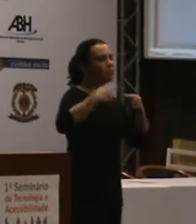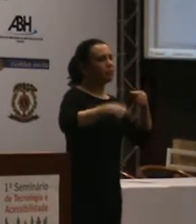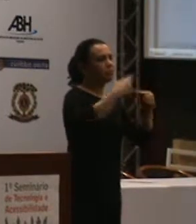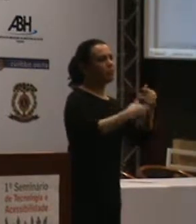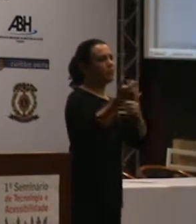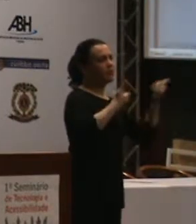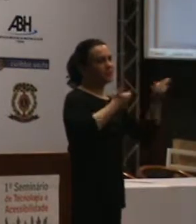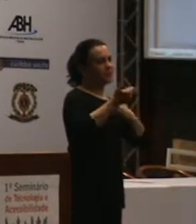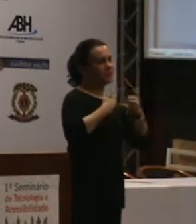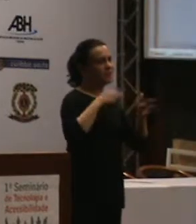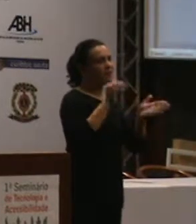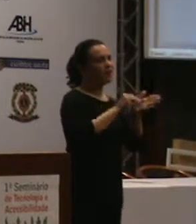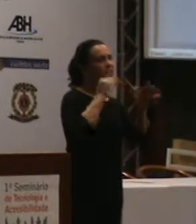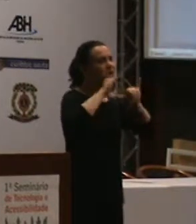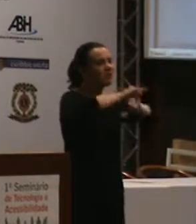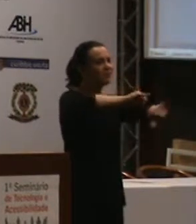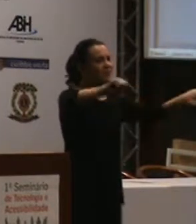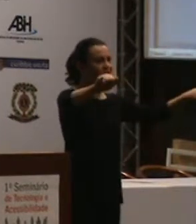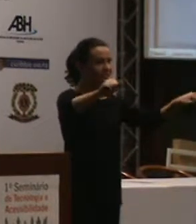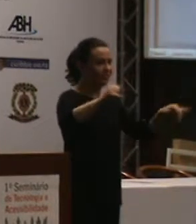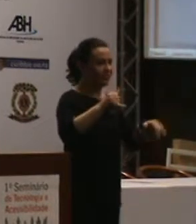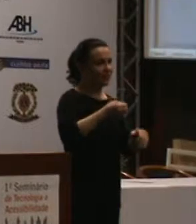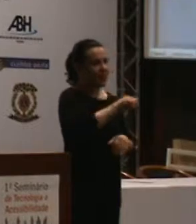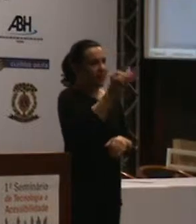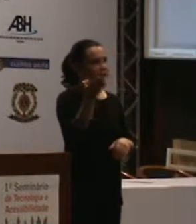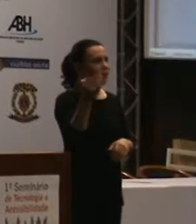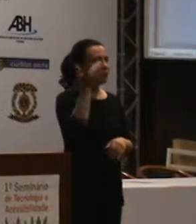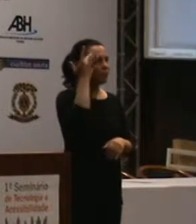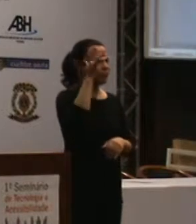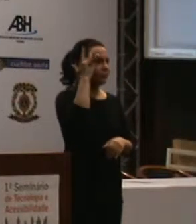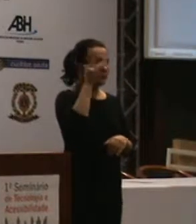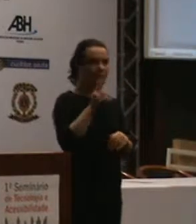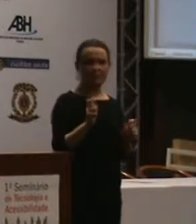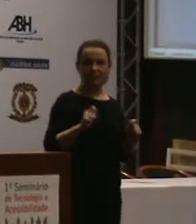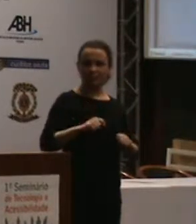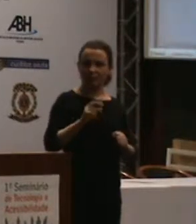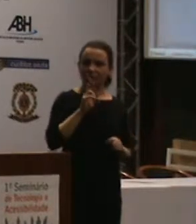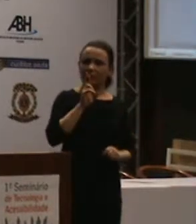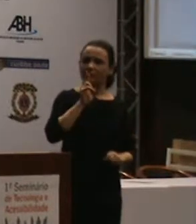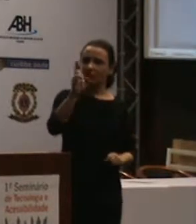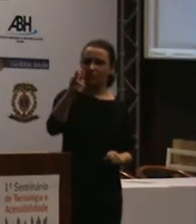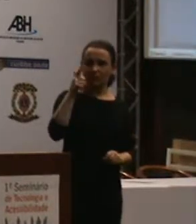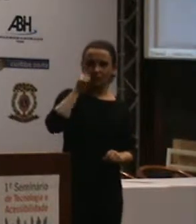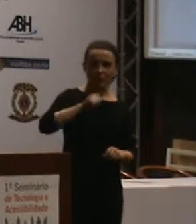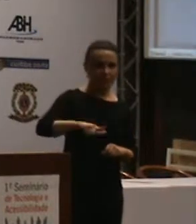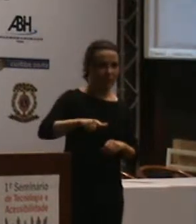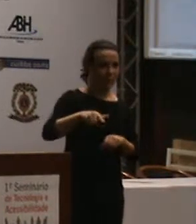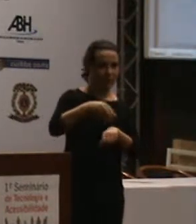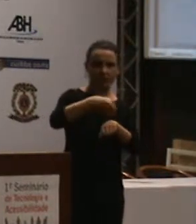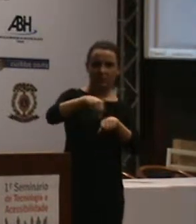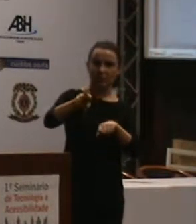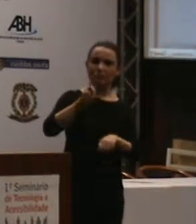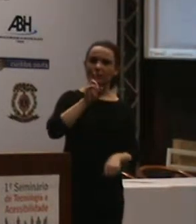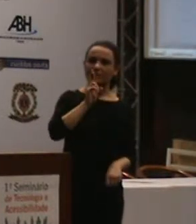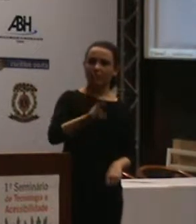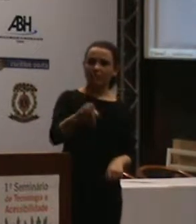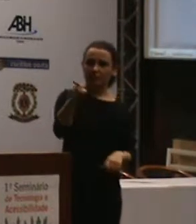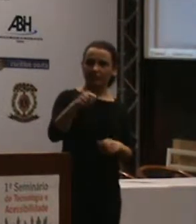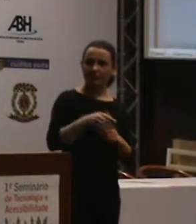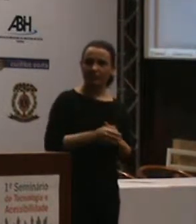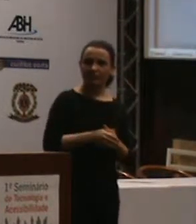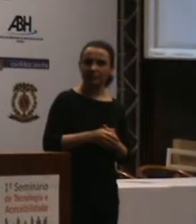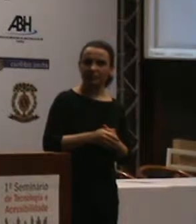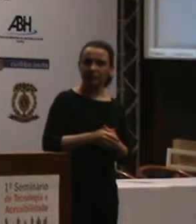fui direito à informação. Ok? Eu não sei se a gente respondeu um colega ali sobre como a mitologia chega à